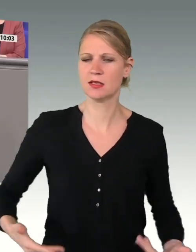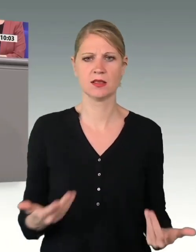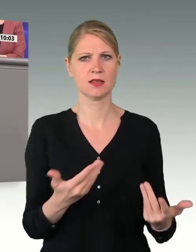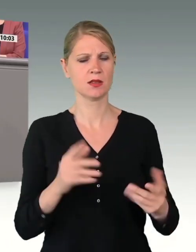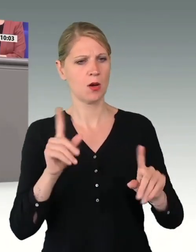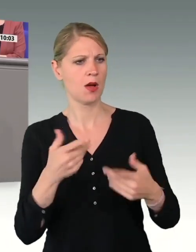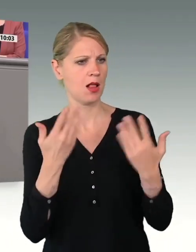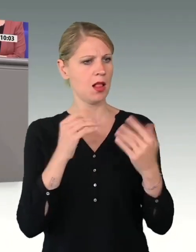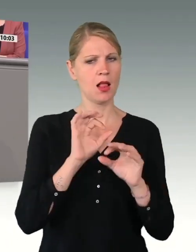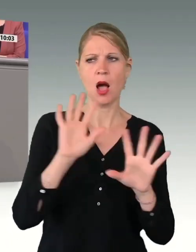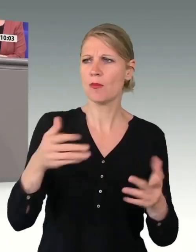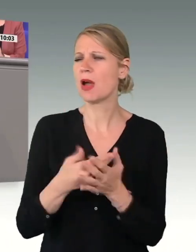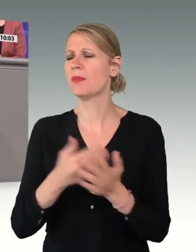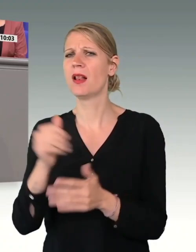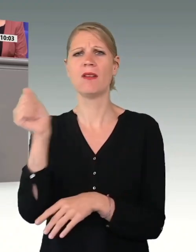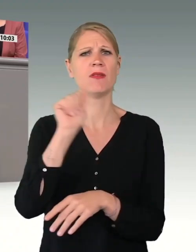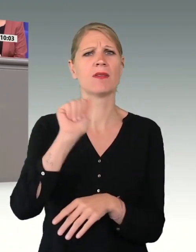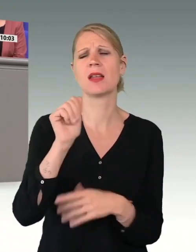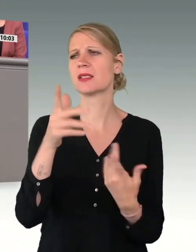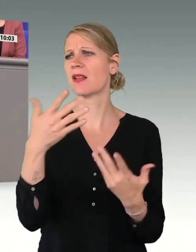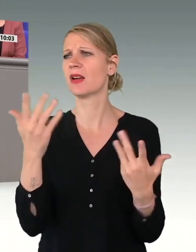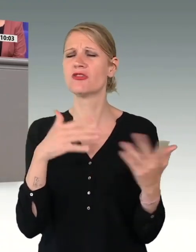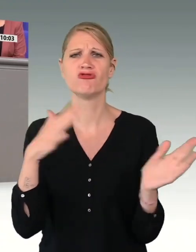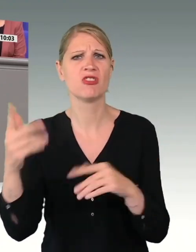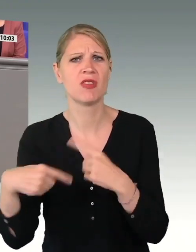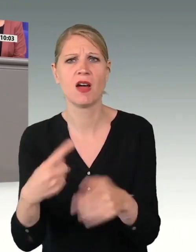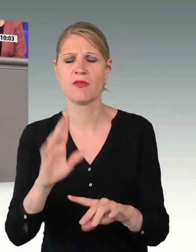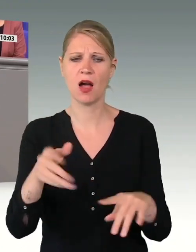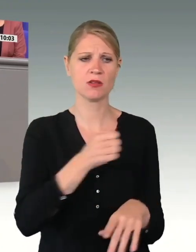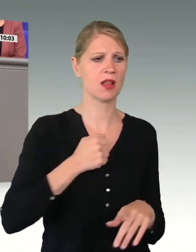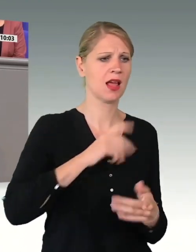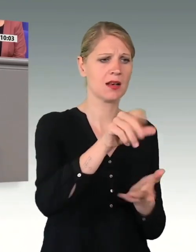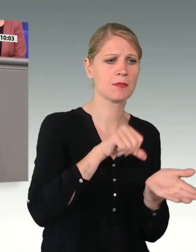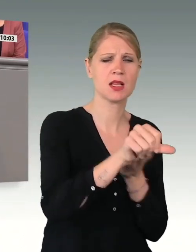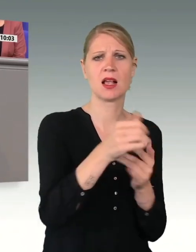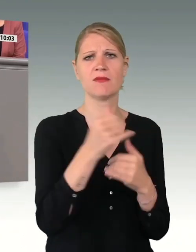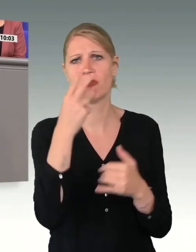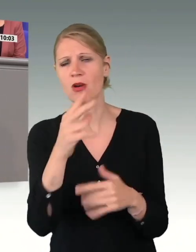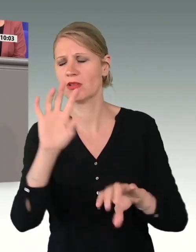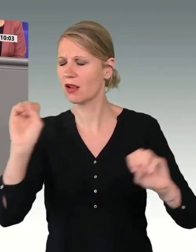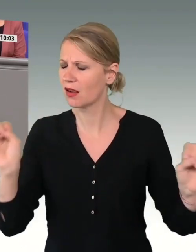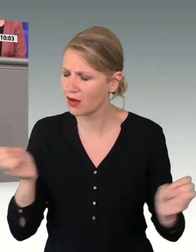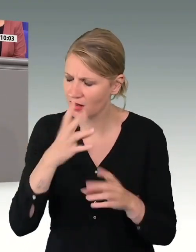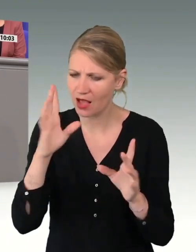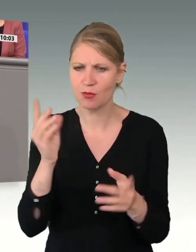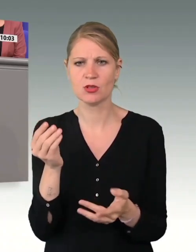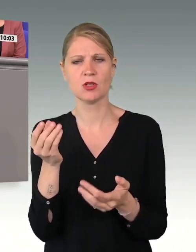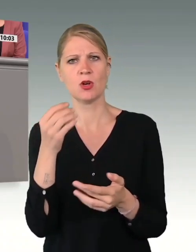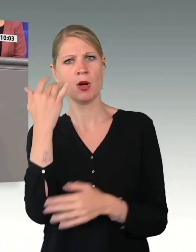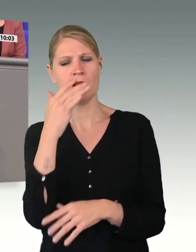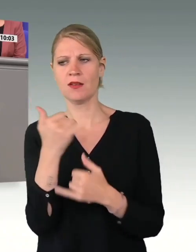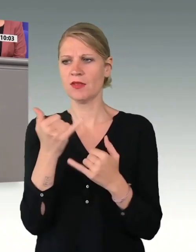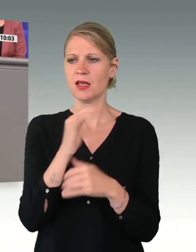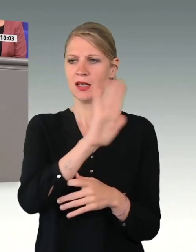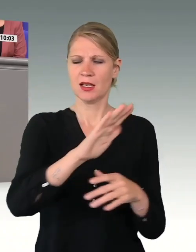was in Afghanistan falsch gelaufen ist, um die Bezahlung der Soldatinnen und Soldaten, wobei wir uns natürlich darum kümmern müssen, dass die Zulagen aus der Dienstzeit der